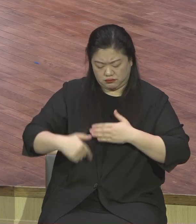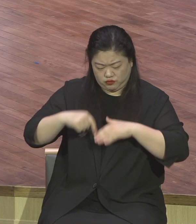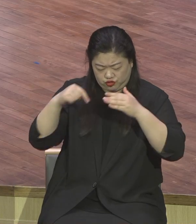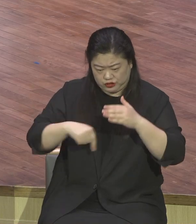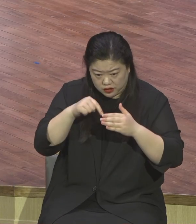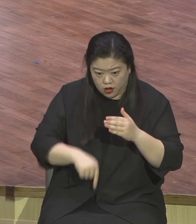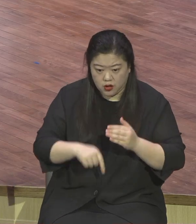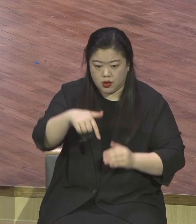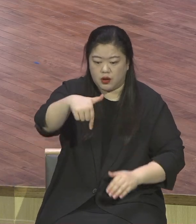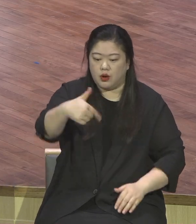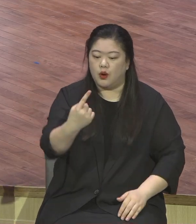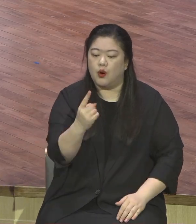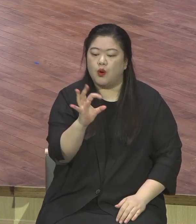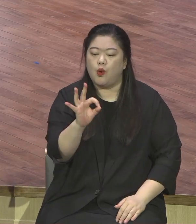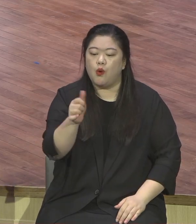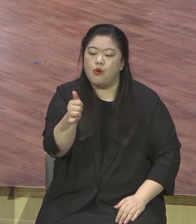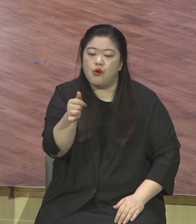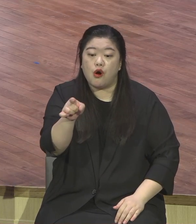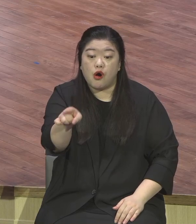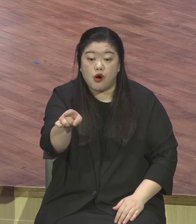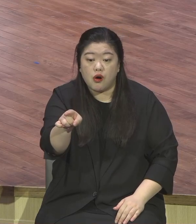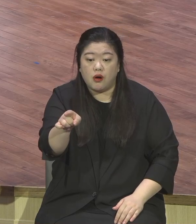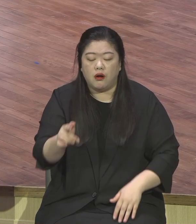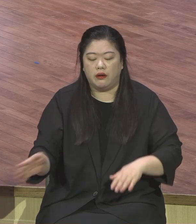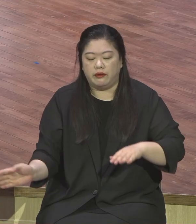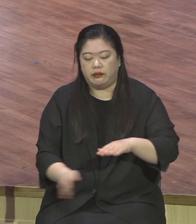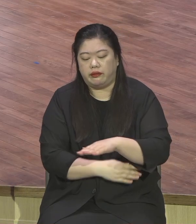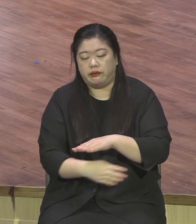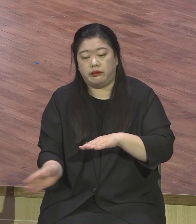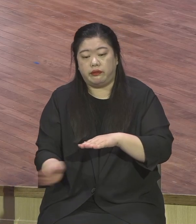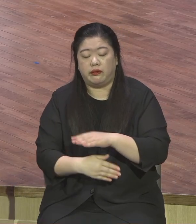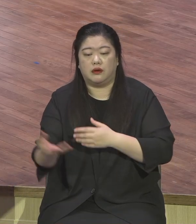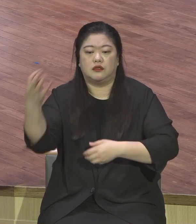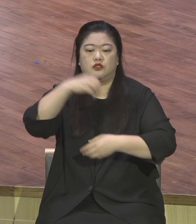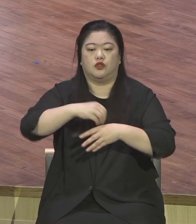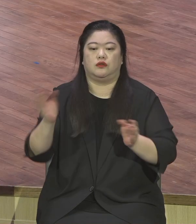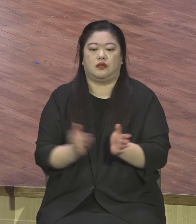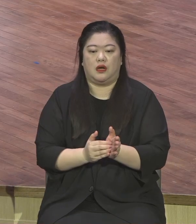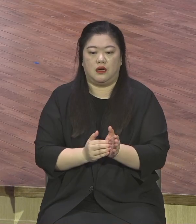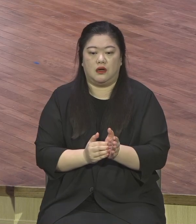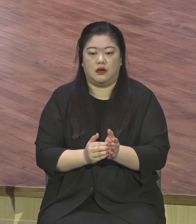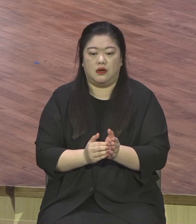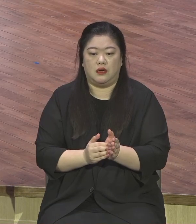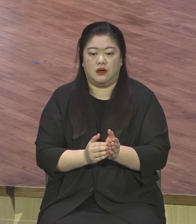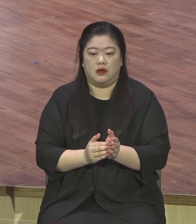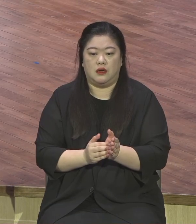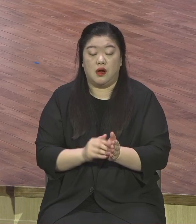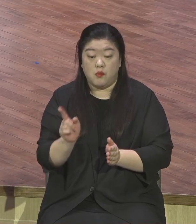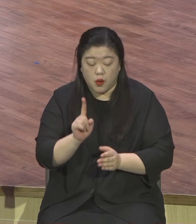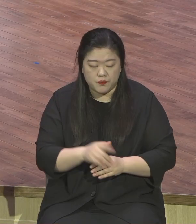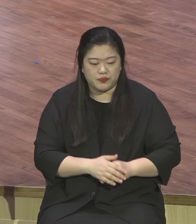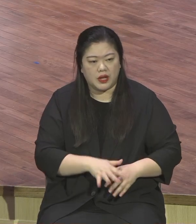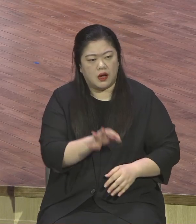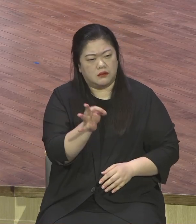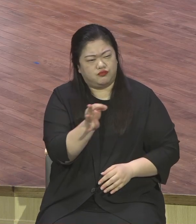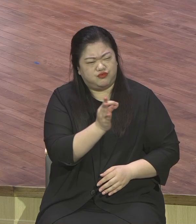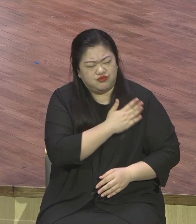아무리 쾌락 명예 물질 다 가져도 만족 없겠는데 허하게 만들어놨어요